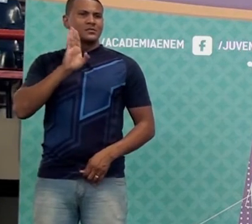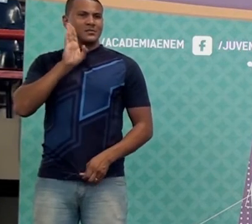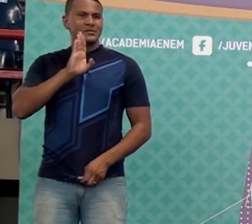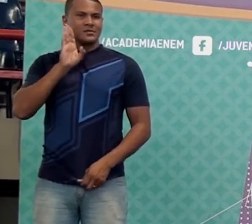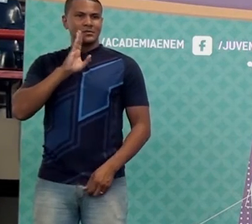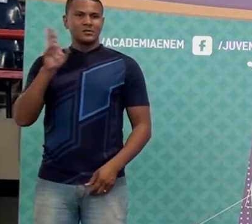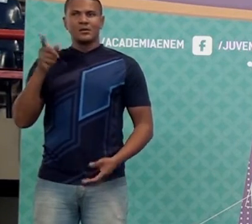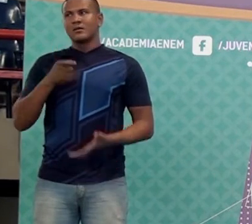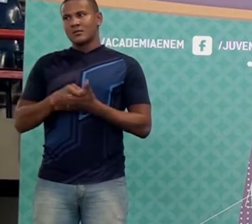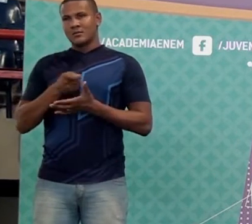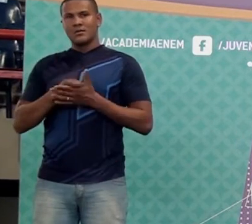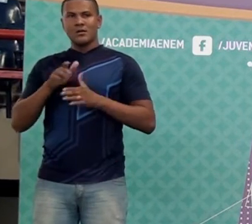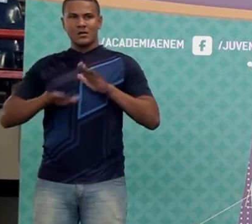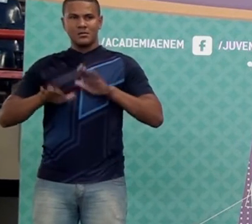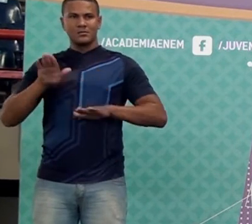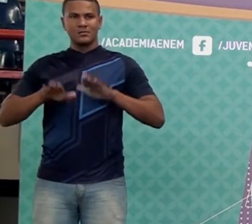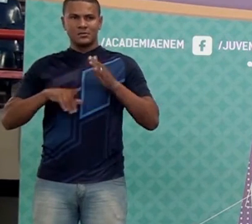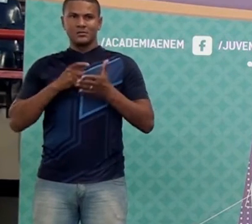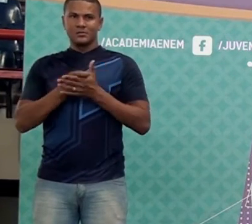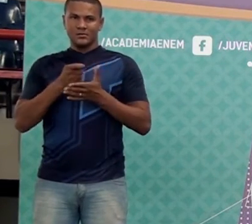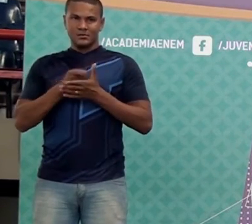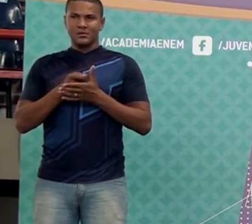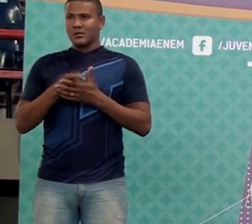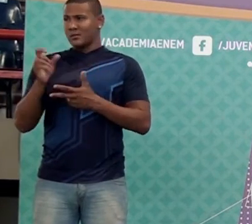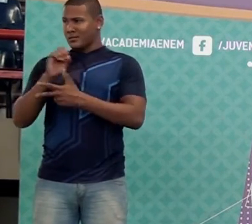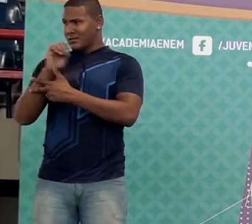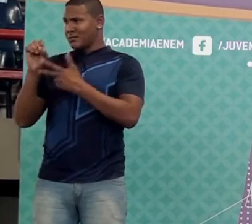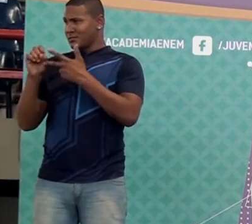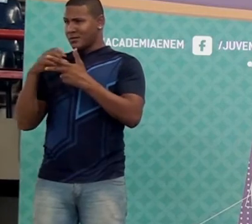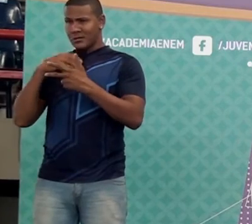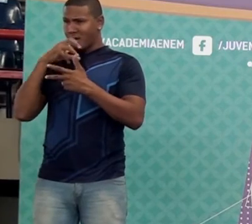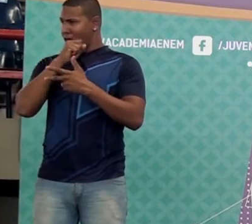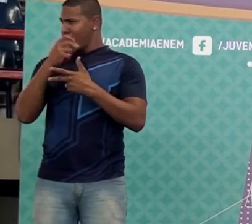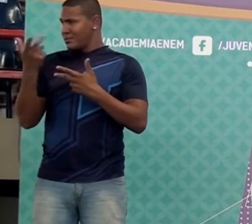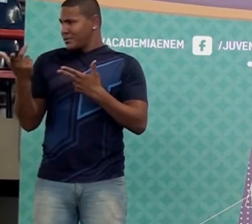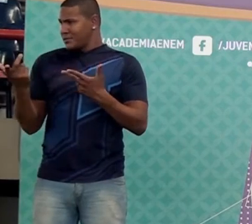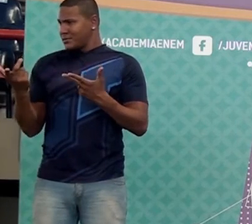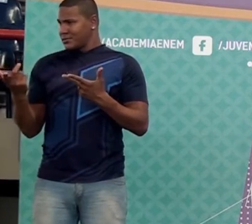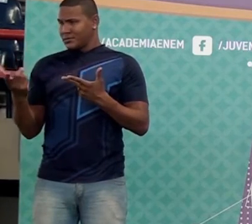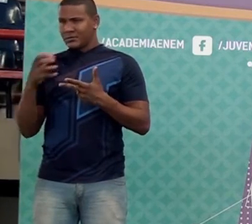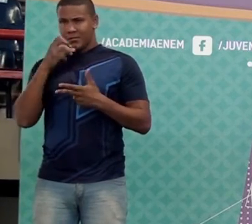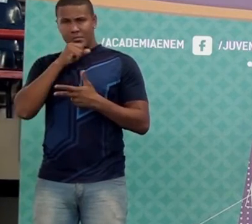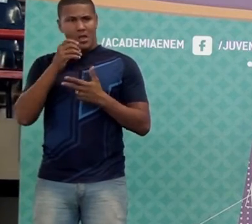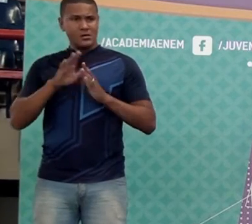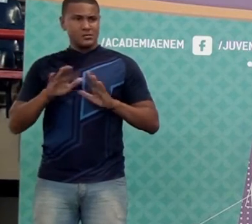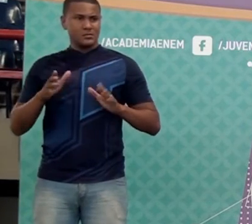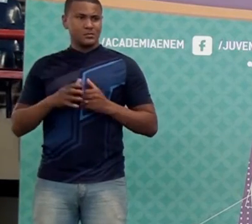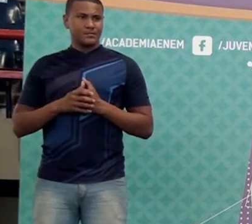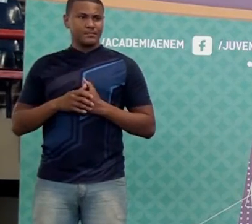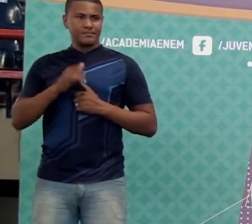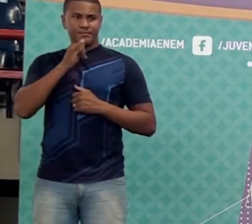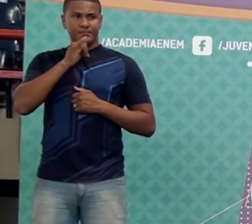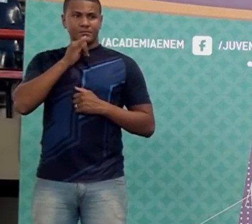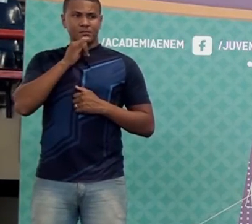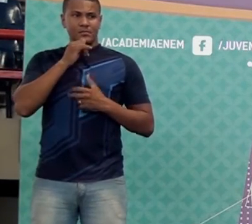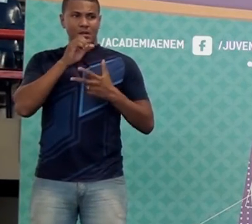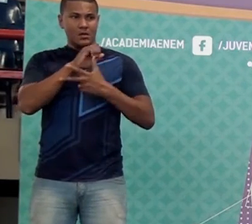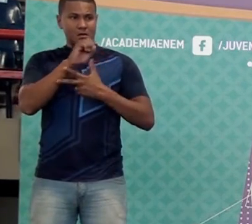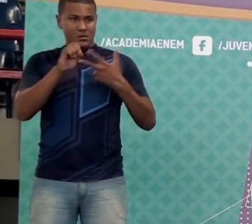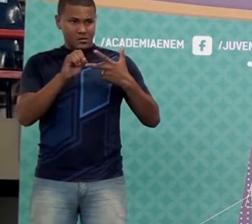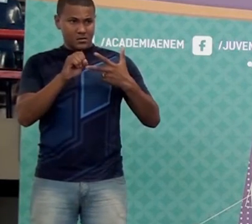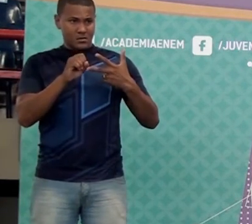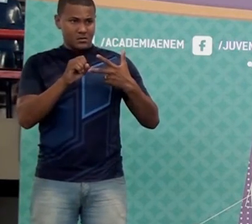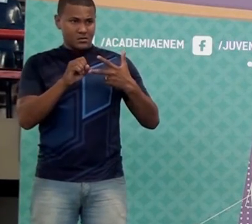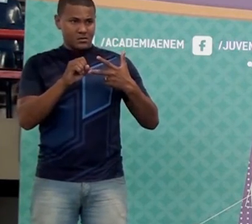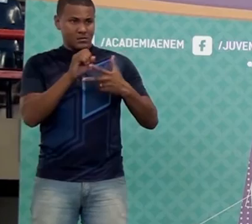é obrigado às vezes, né? Principalmente porque o Enem tem que fazer muito rápido a questão. Tem certas porcentagens que é fácil fazer a